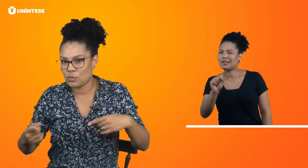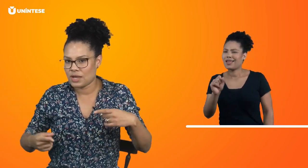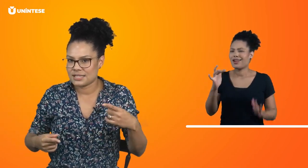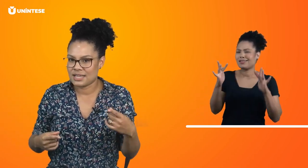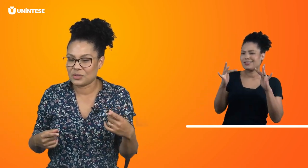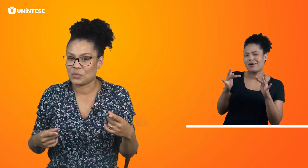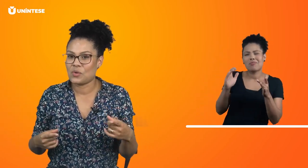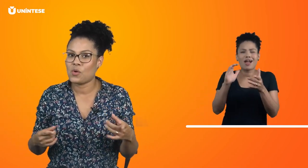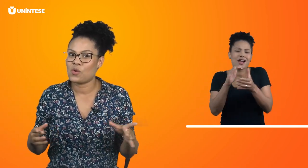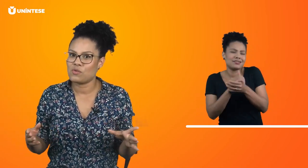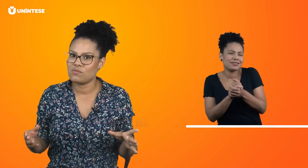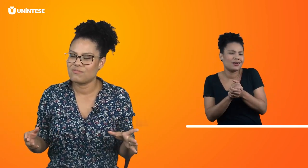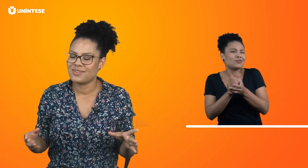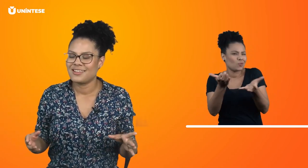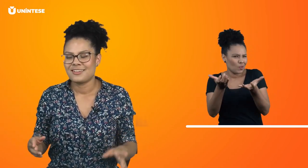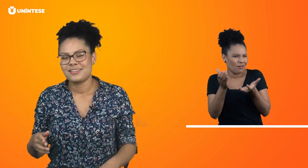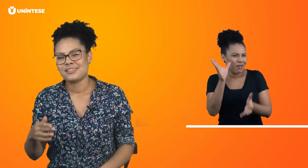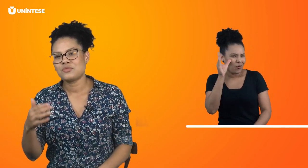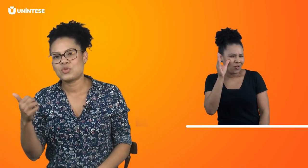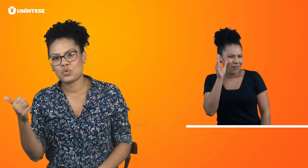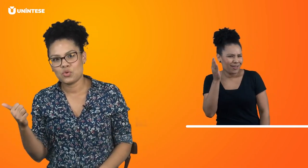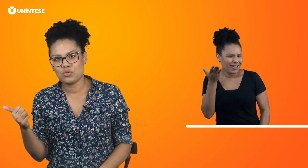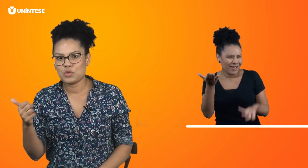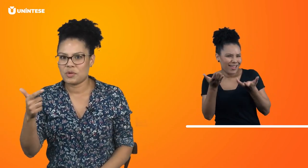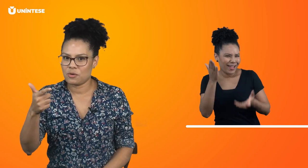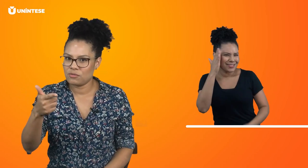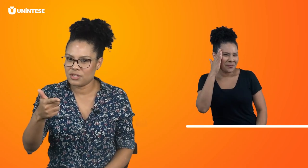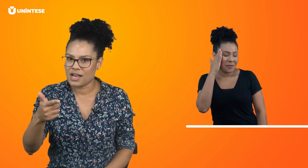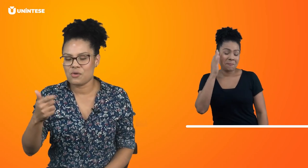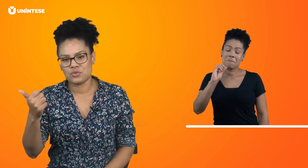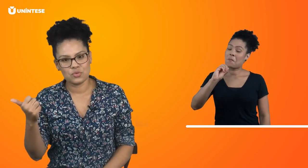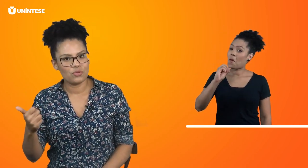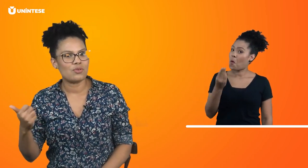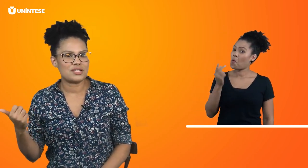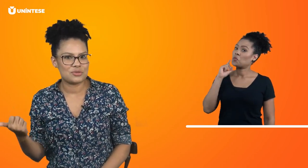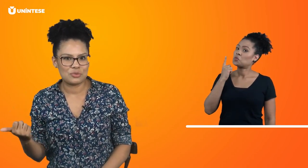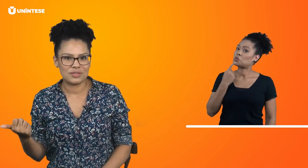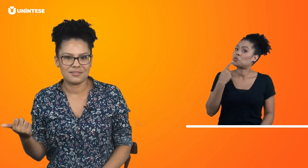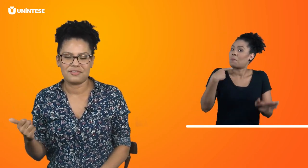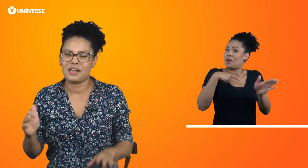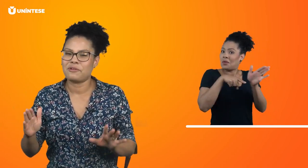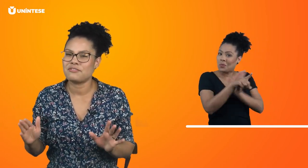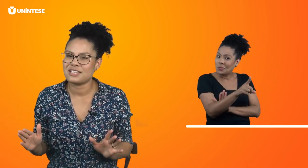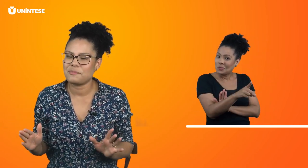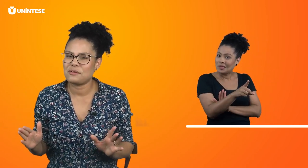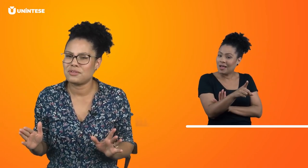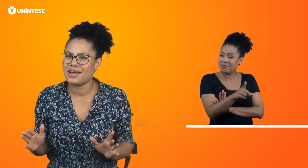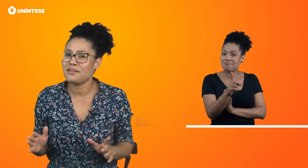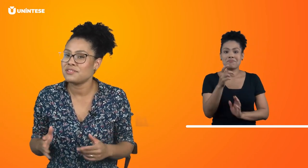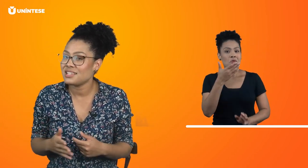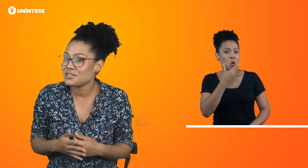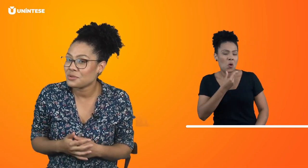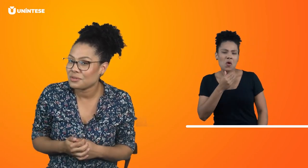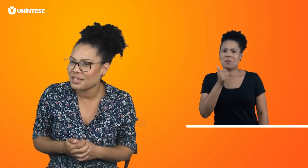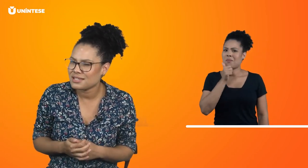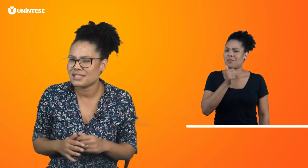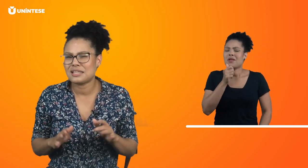ou casado. Ou se o surdo te perguntar, o surdo ou a surda, virar pra você e perguntar. Ai, você é solteira, você está